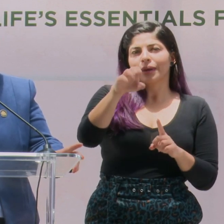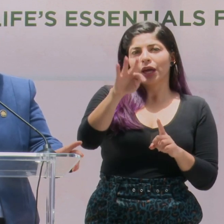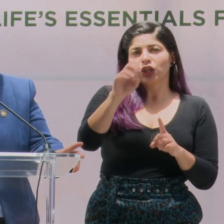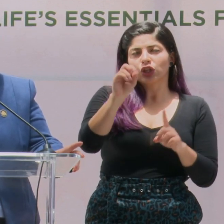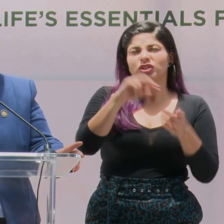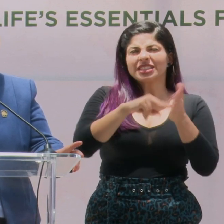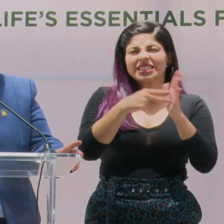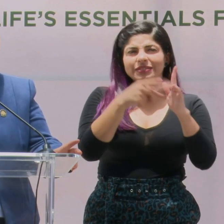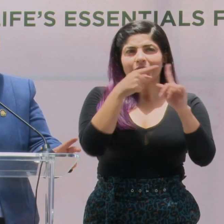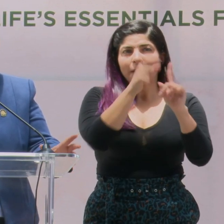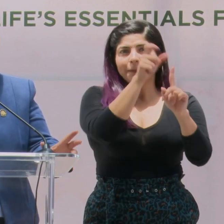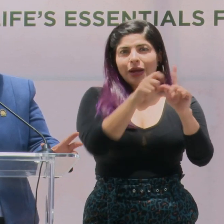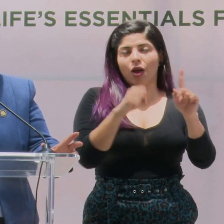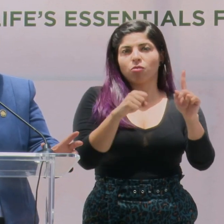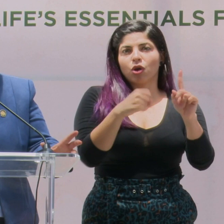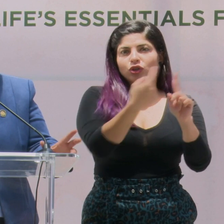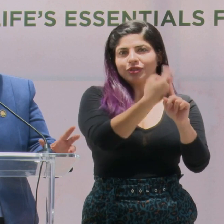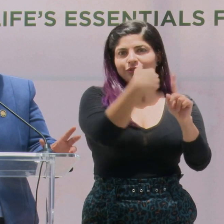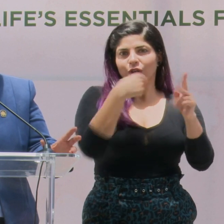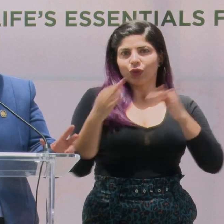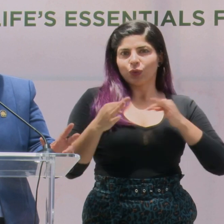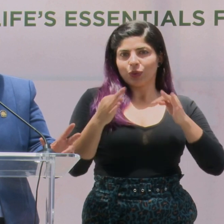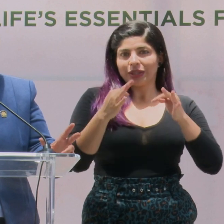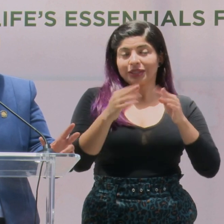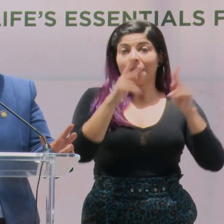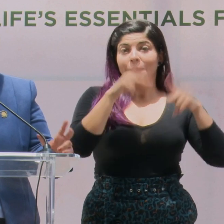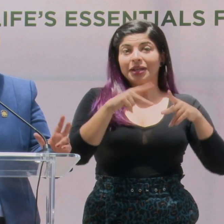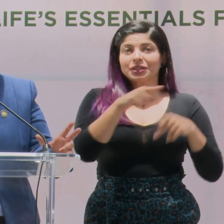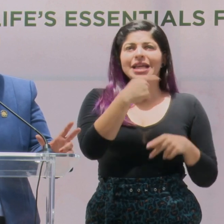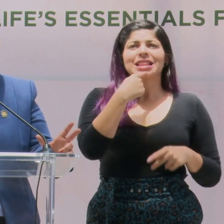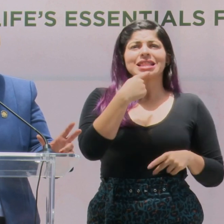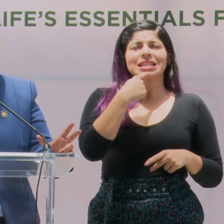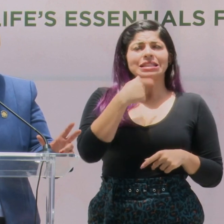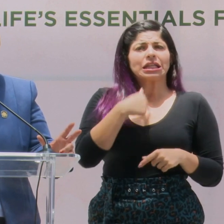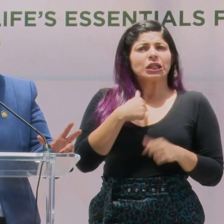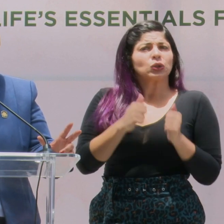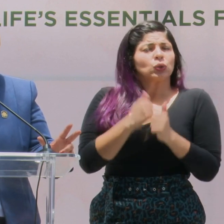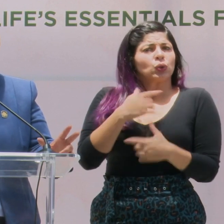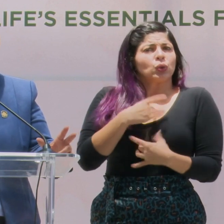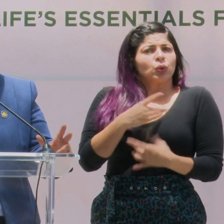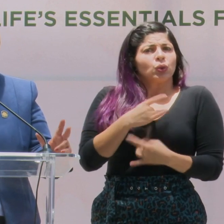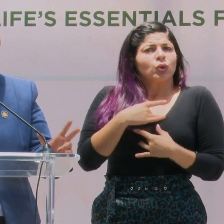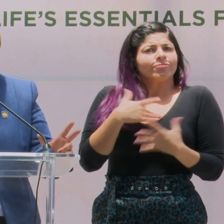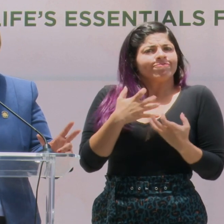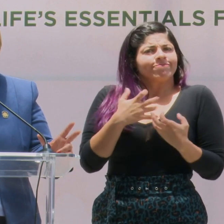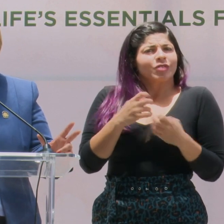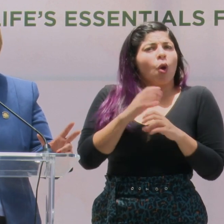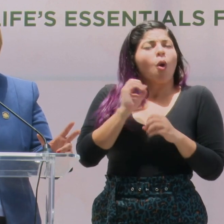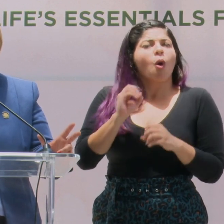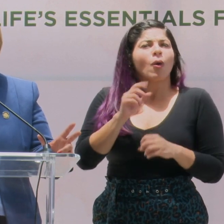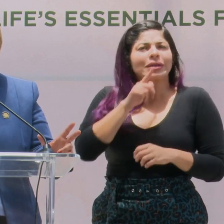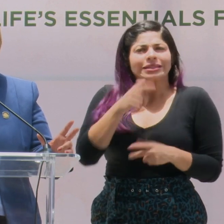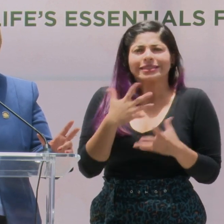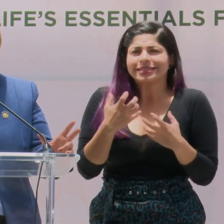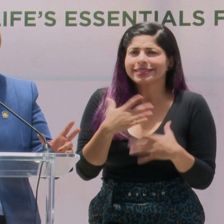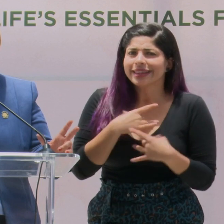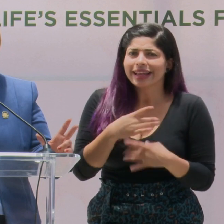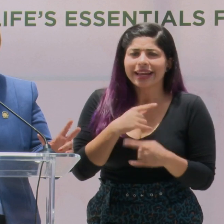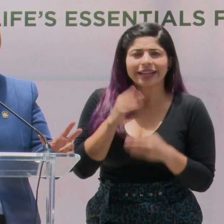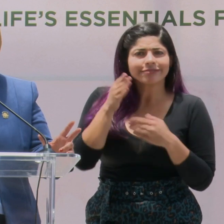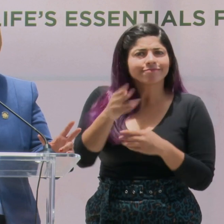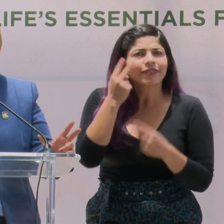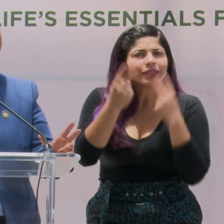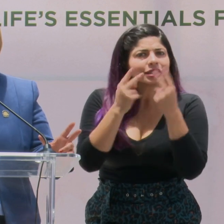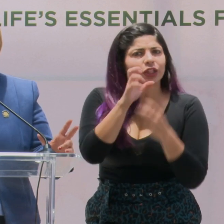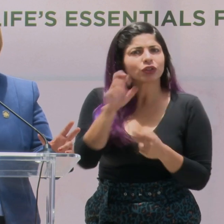prospectos son los turistas que dicen que están muy interesados, o extremamente interesados en visitar